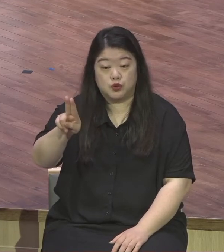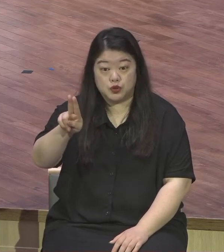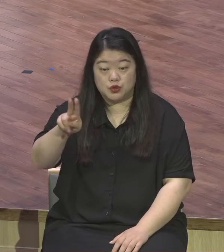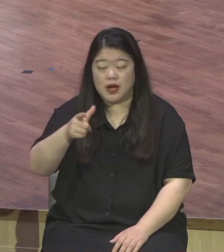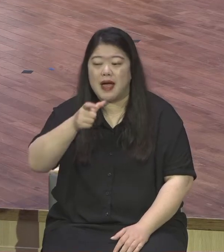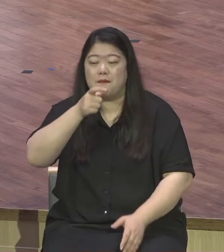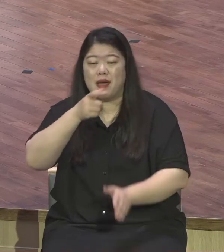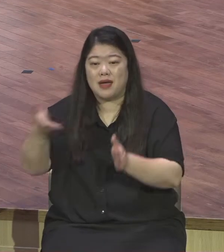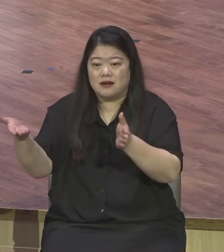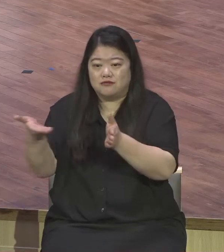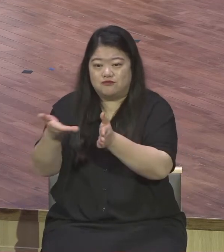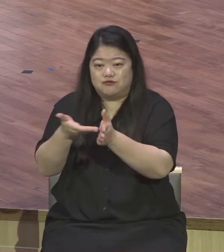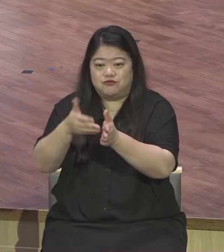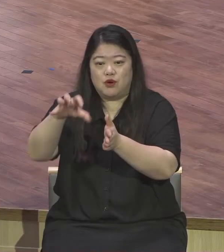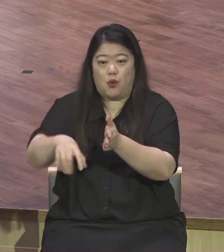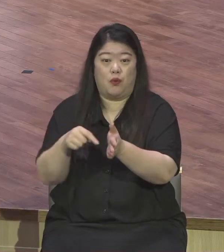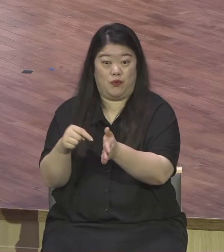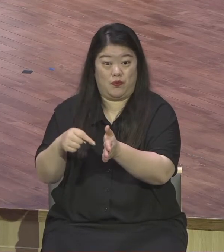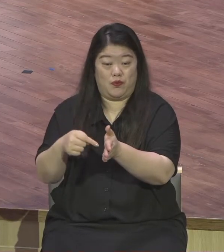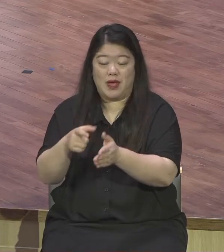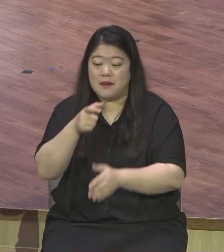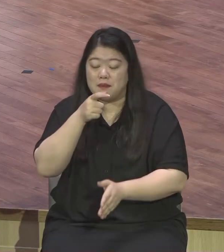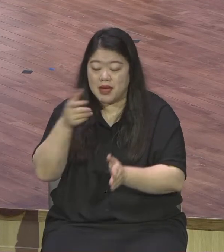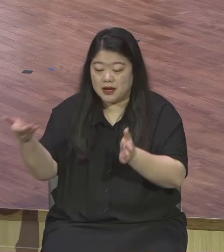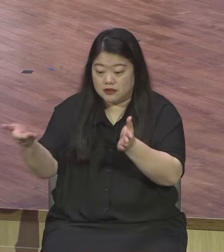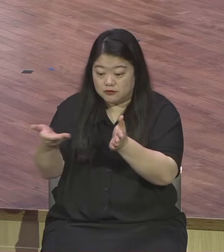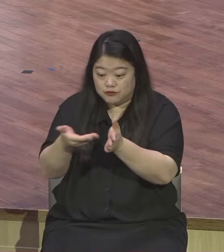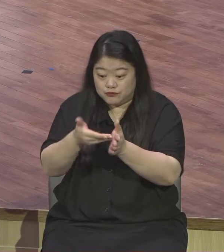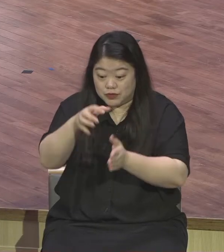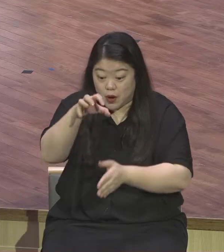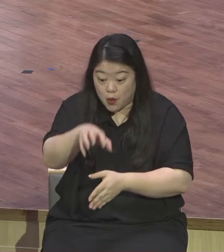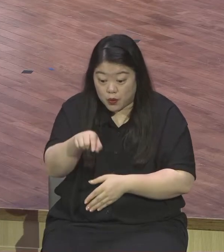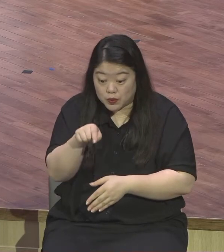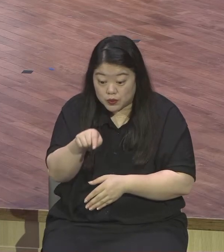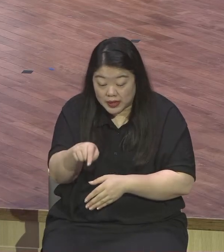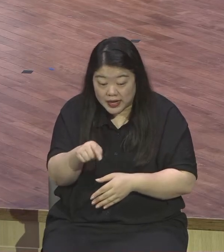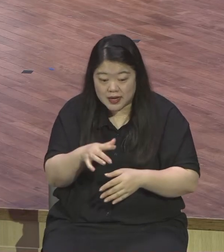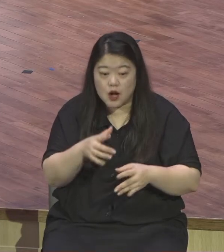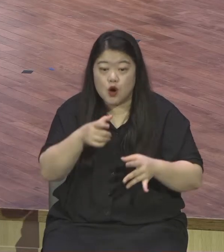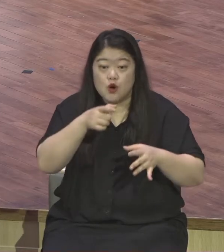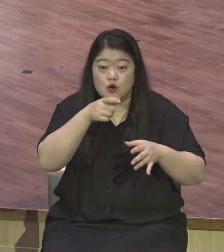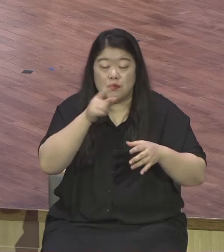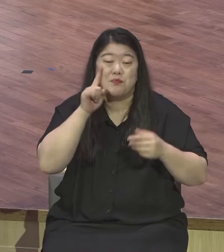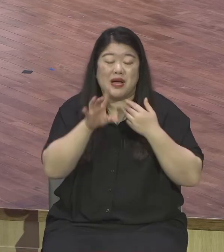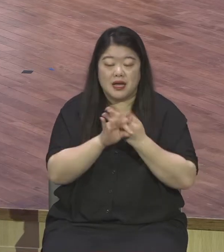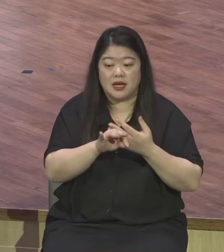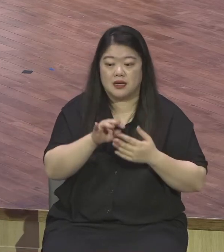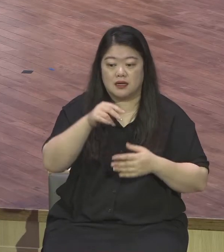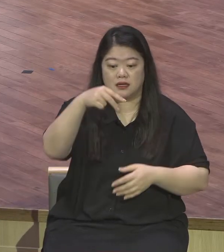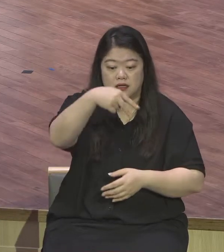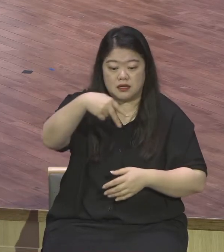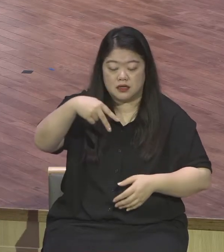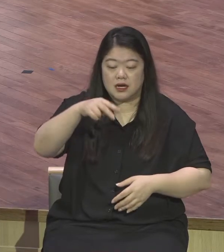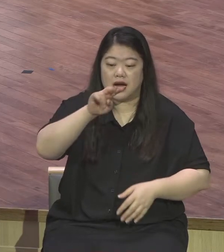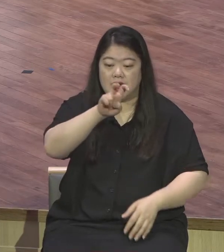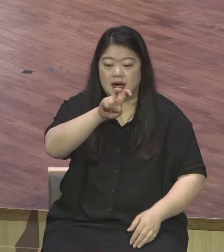그래서 민물이냐 설물이냐 이거 보고 배를 항구에 그렇게 가까운 곳에 대기하게 있다가 민물이 올 때 싹